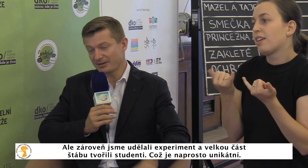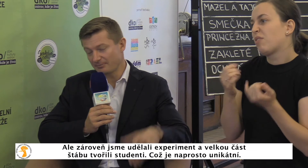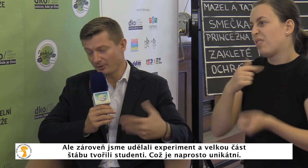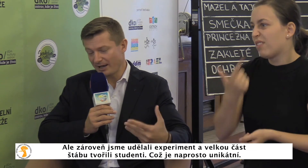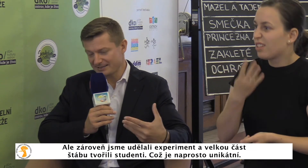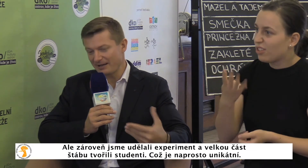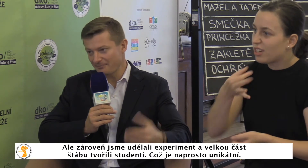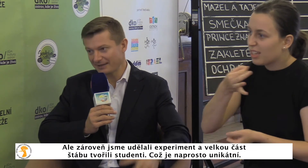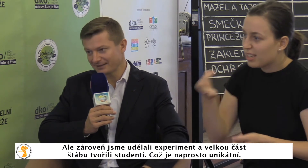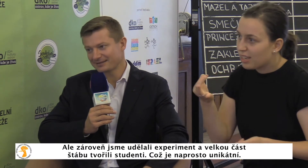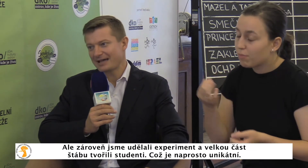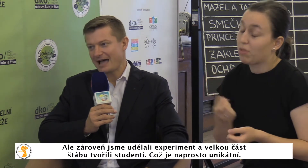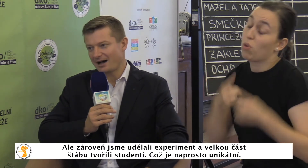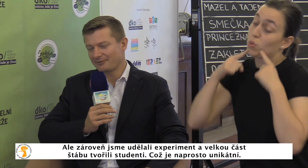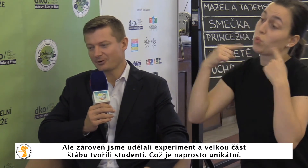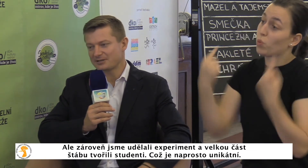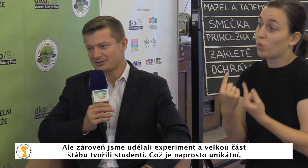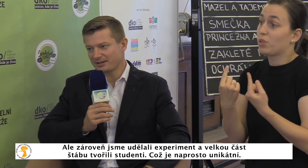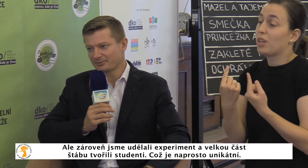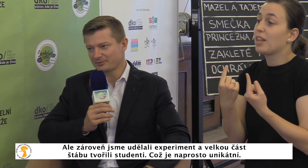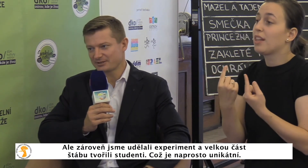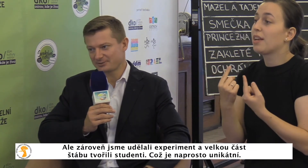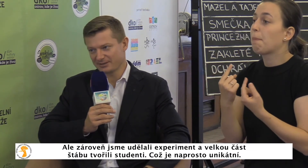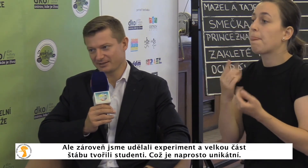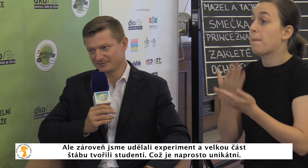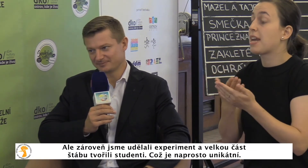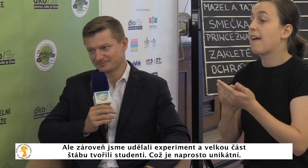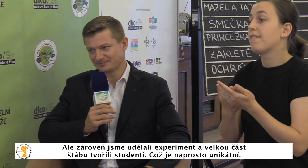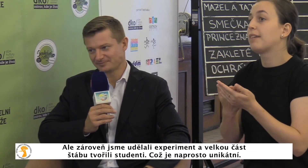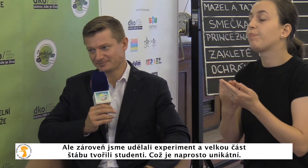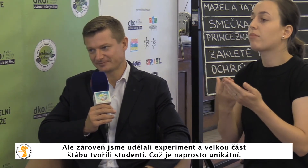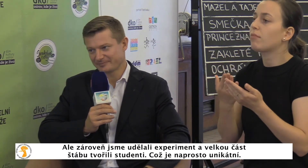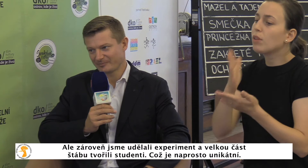nějaký experiment a velkou část štábu tvořili studenti.